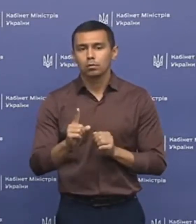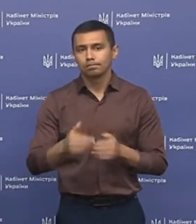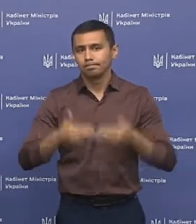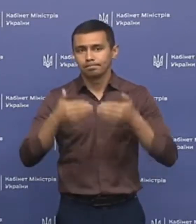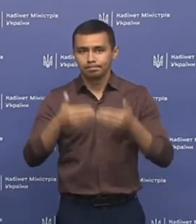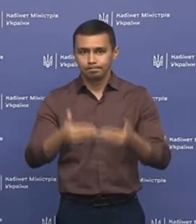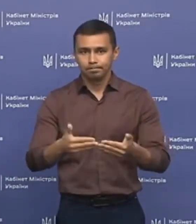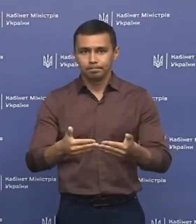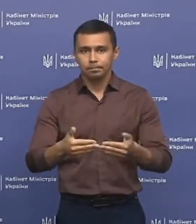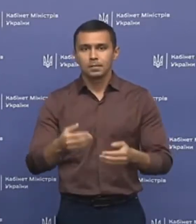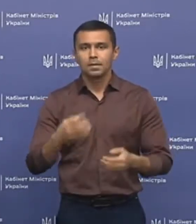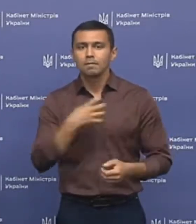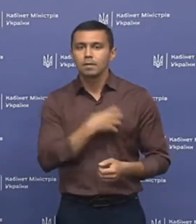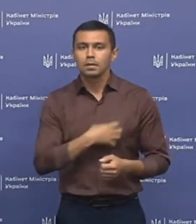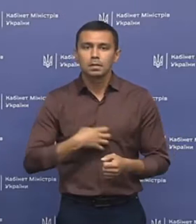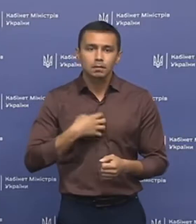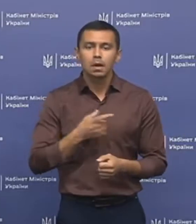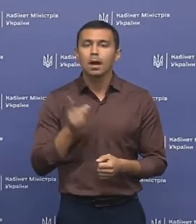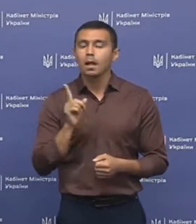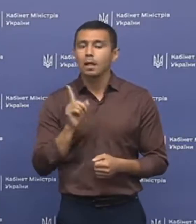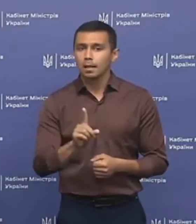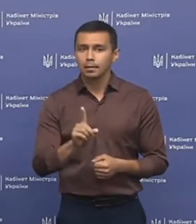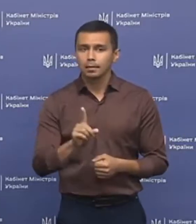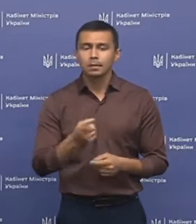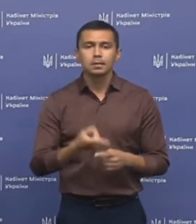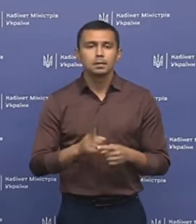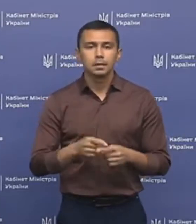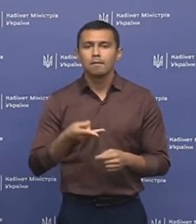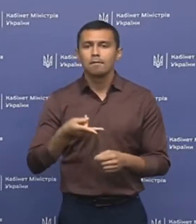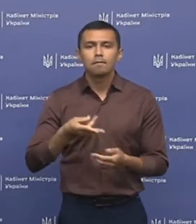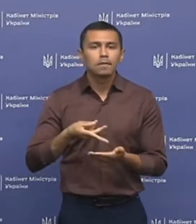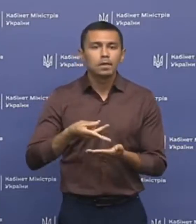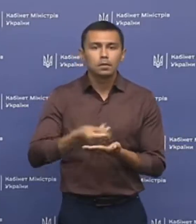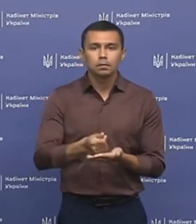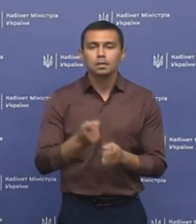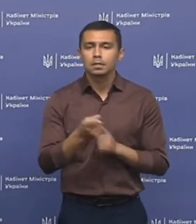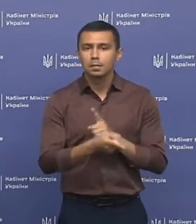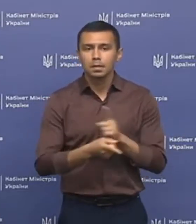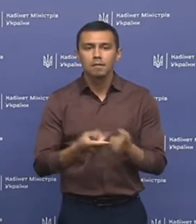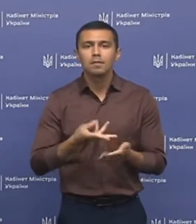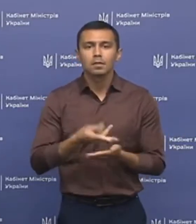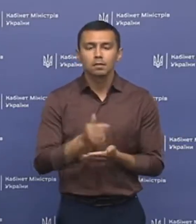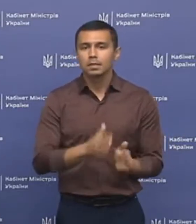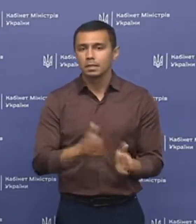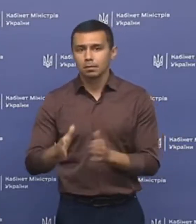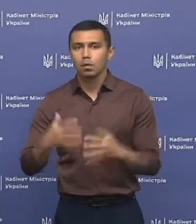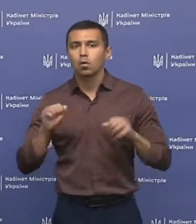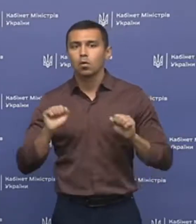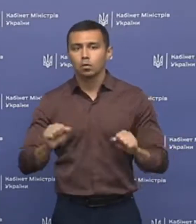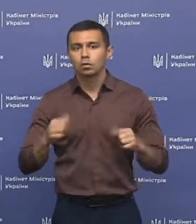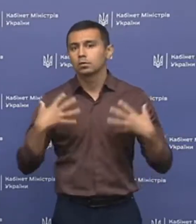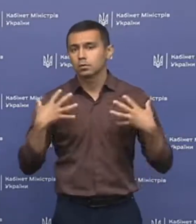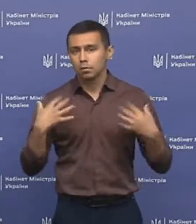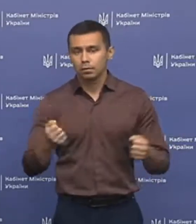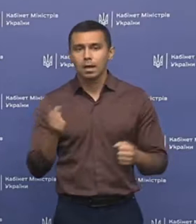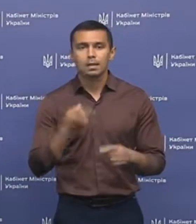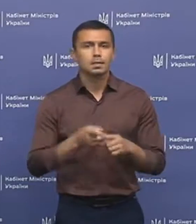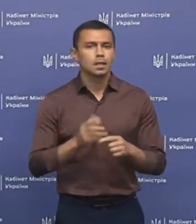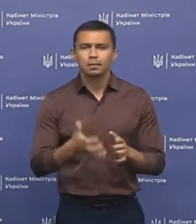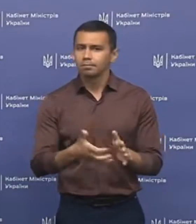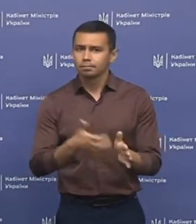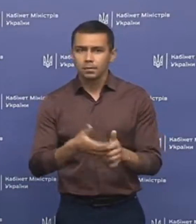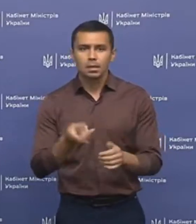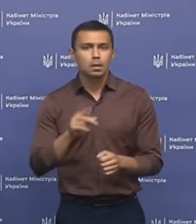етапів важливого, але і це зміни фінансування системи охорони здоров'я, але це